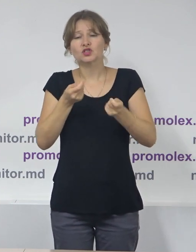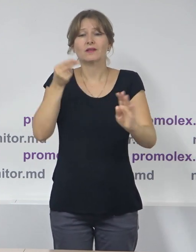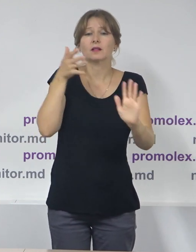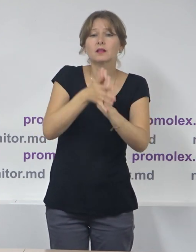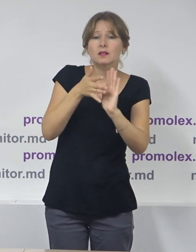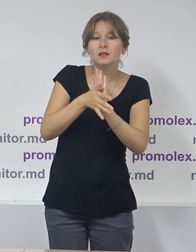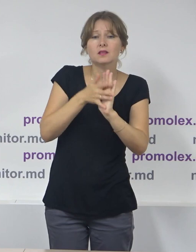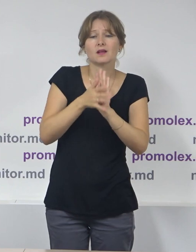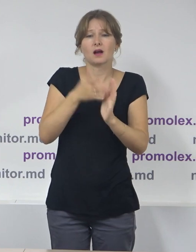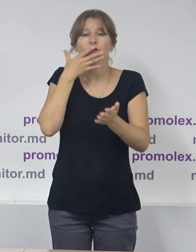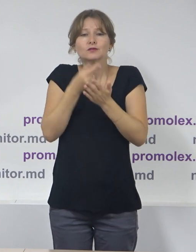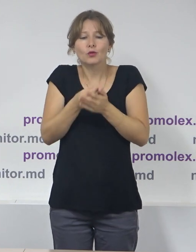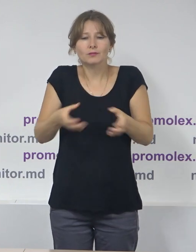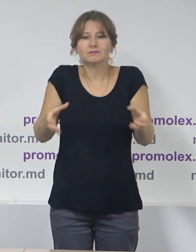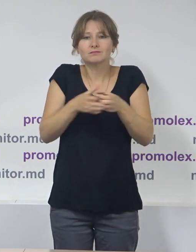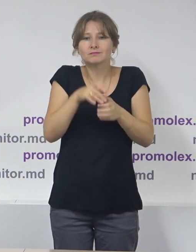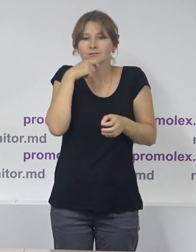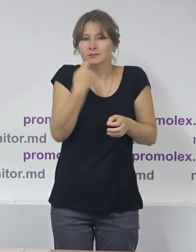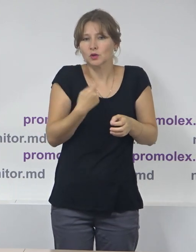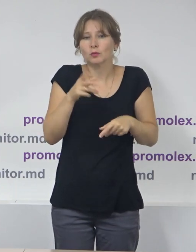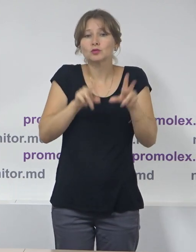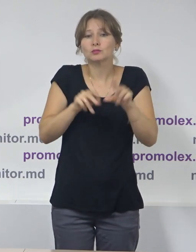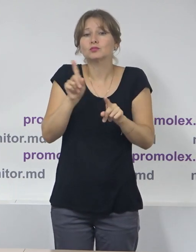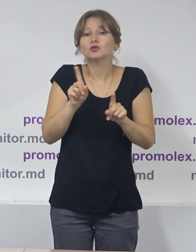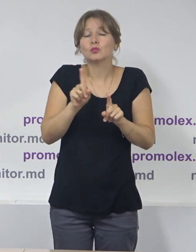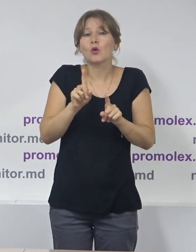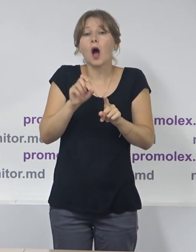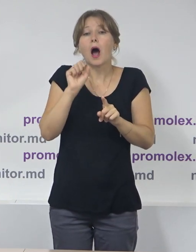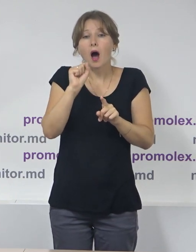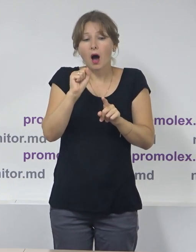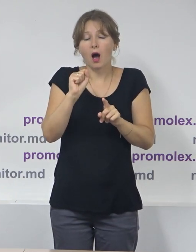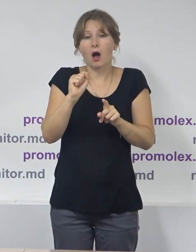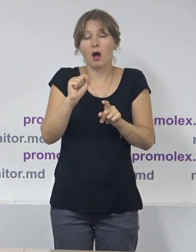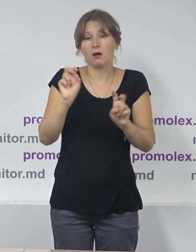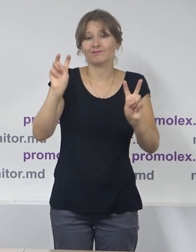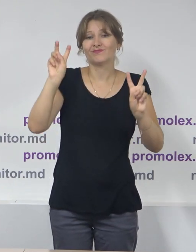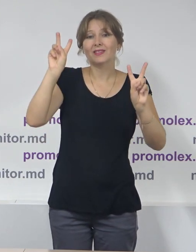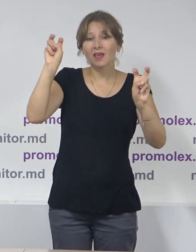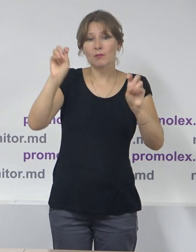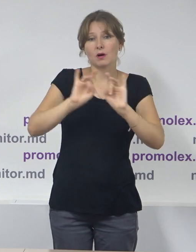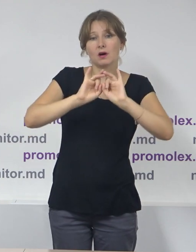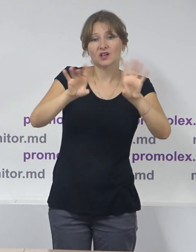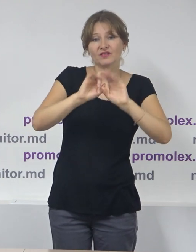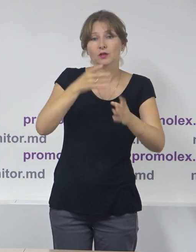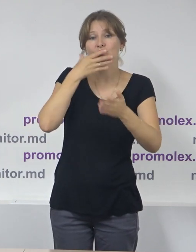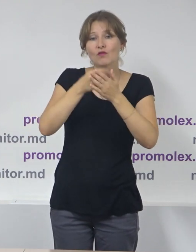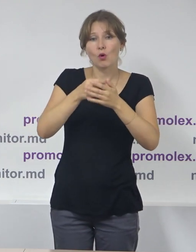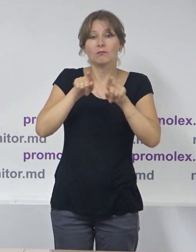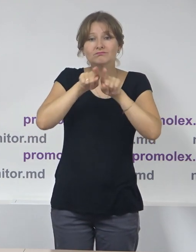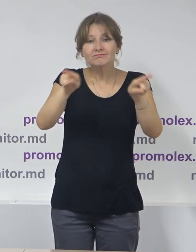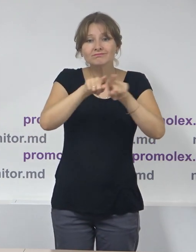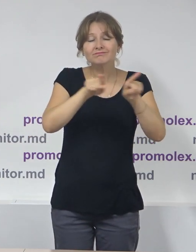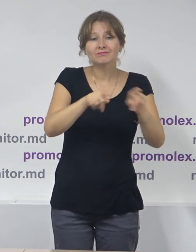realizate de entități din sectorul public. Iar sloganul utilizat în această campanie de informare a fost sau este